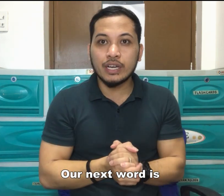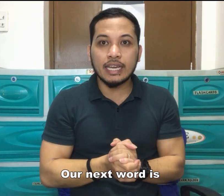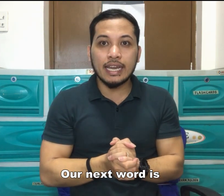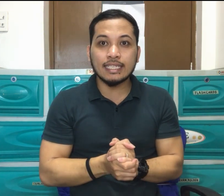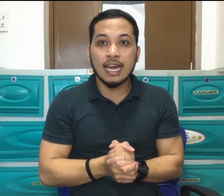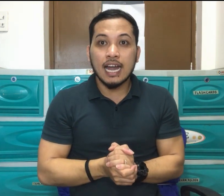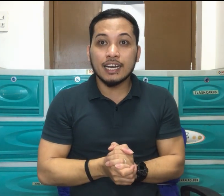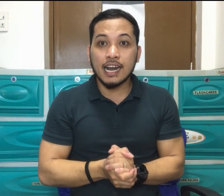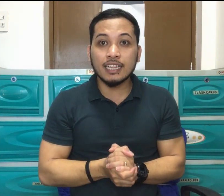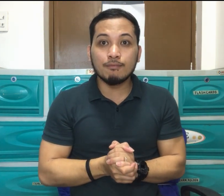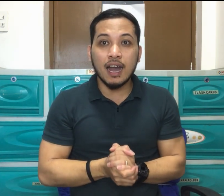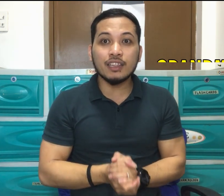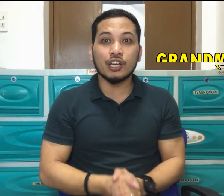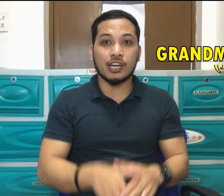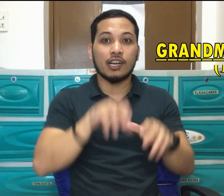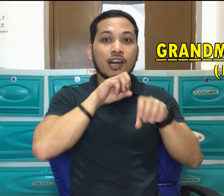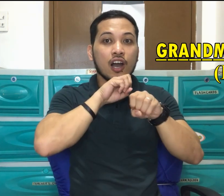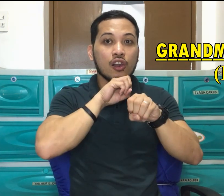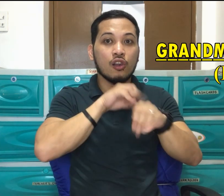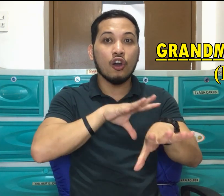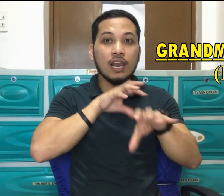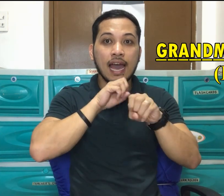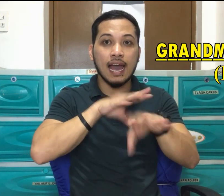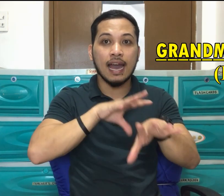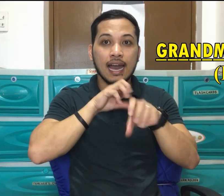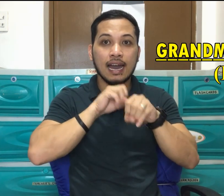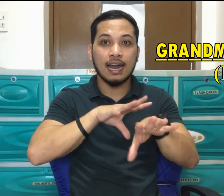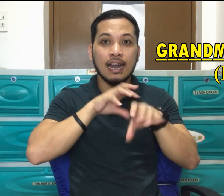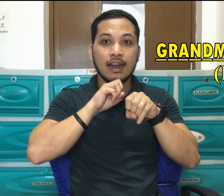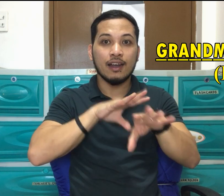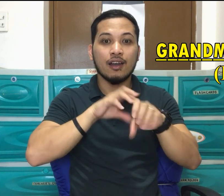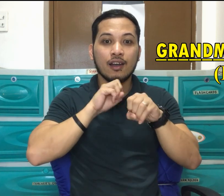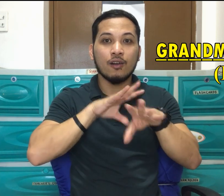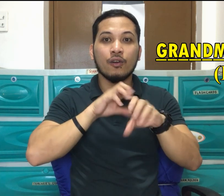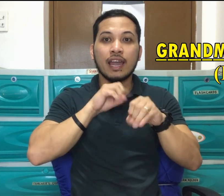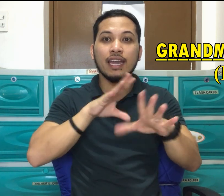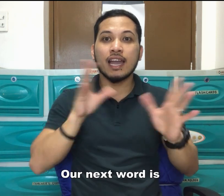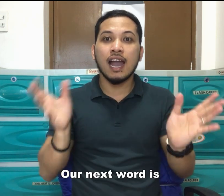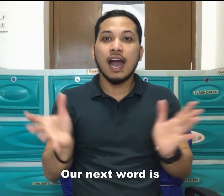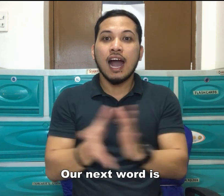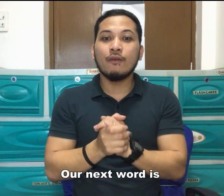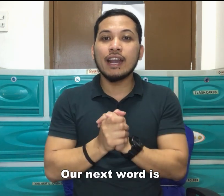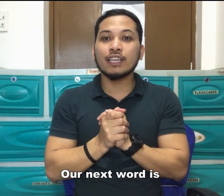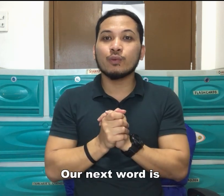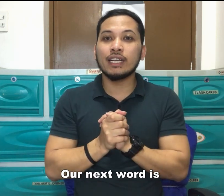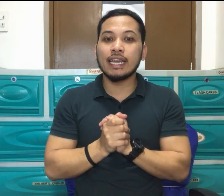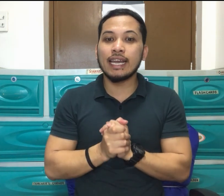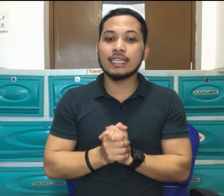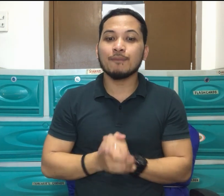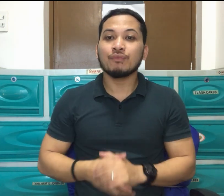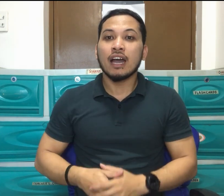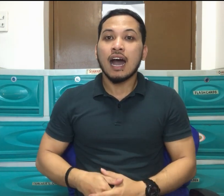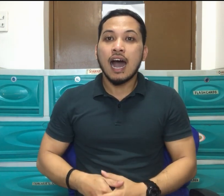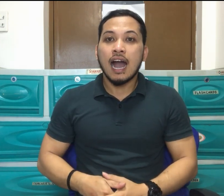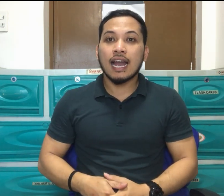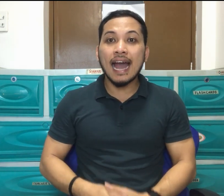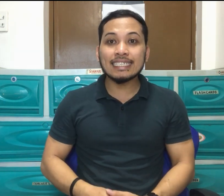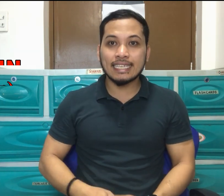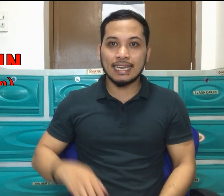word is grandmother. Lola. Okay. Our next word is cousin.